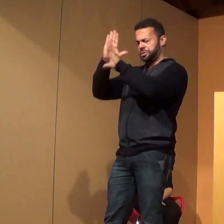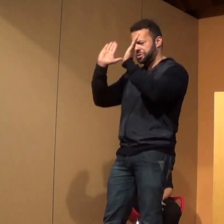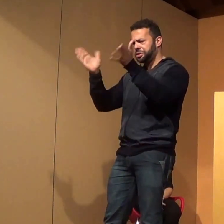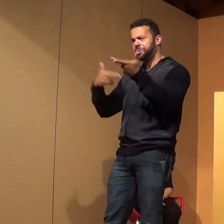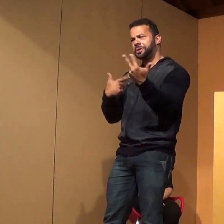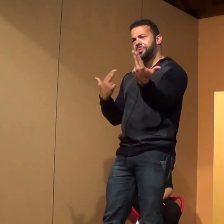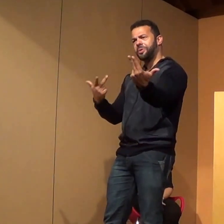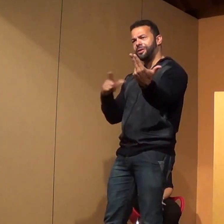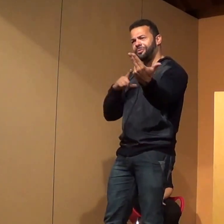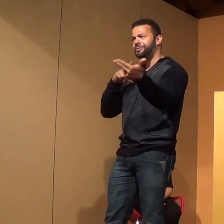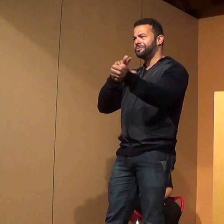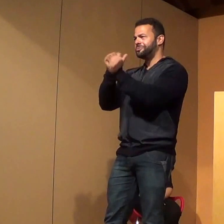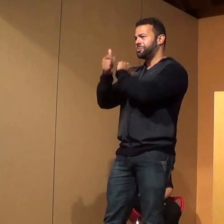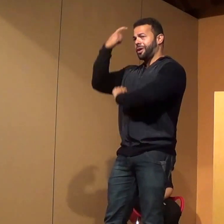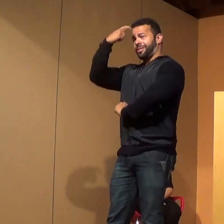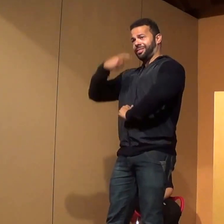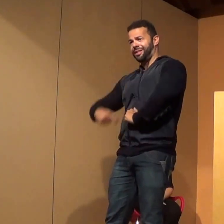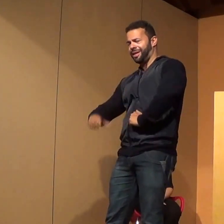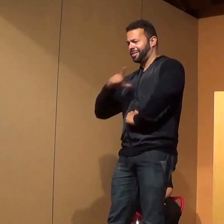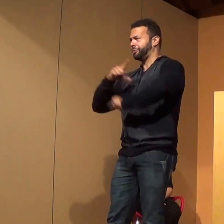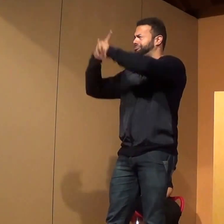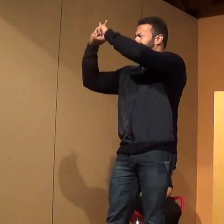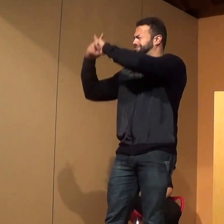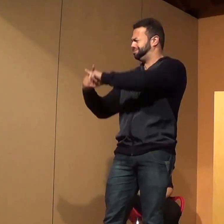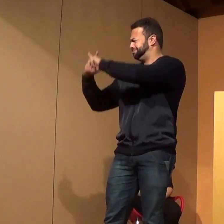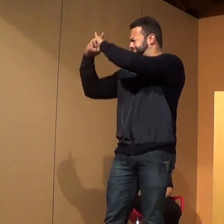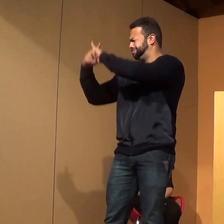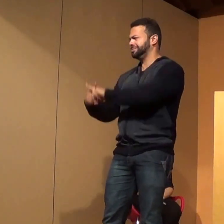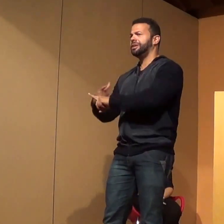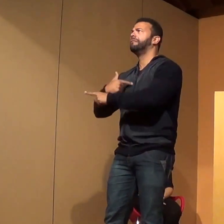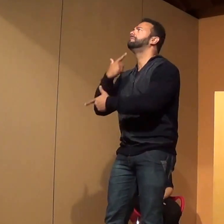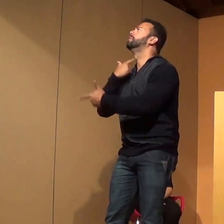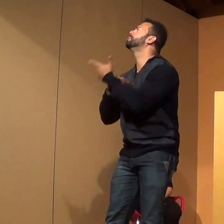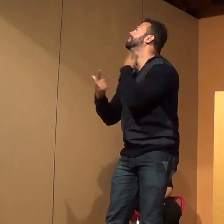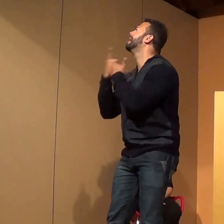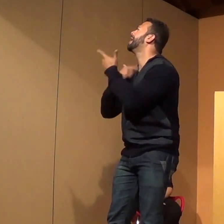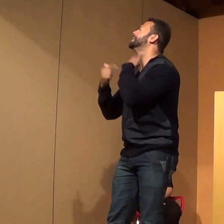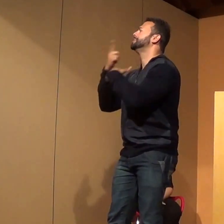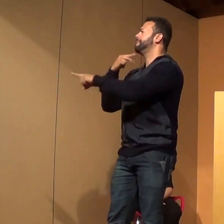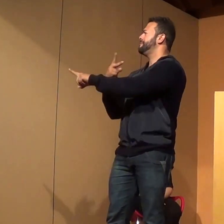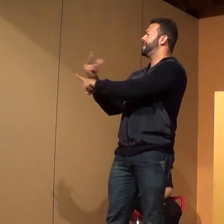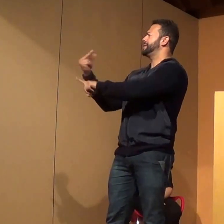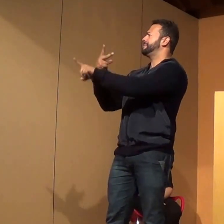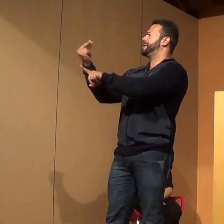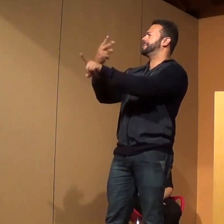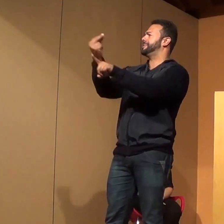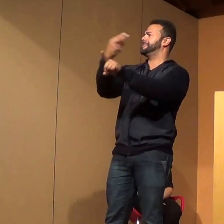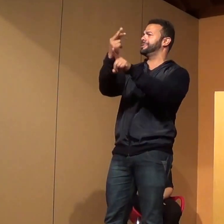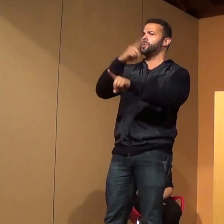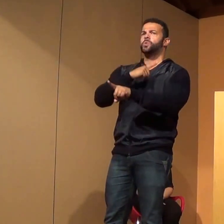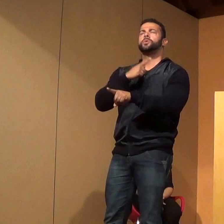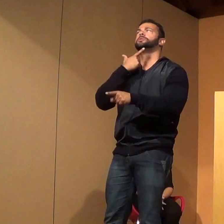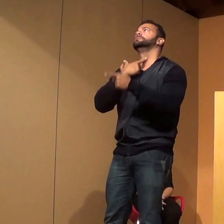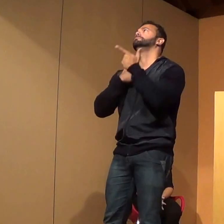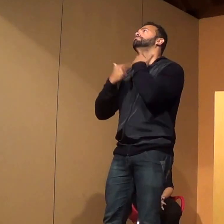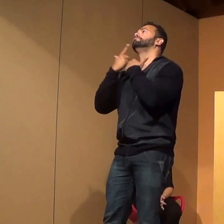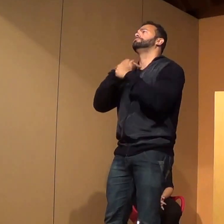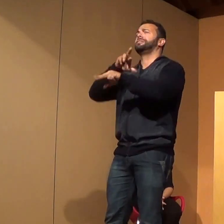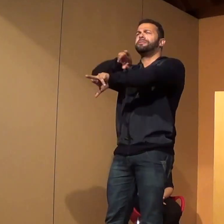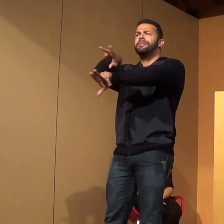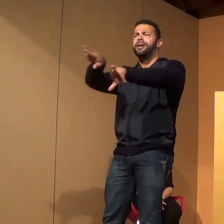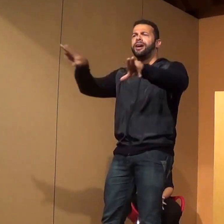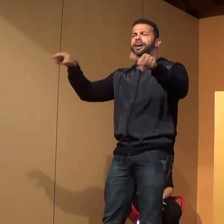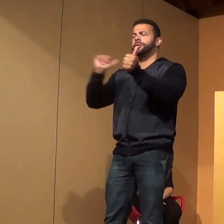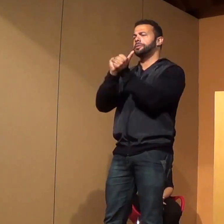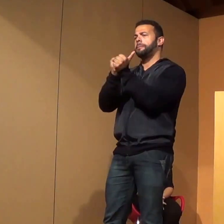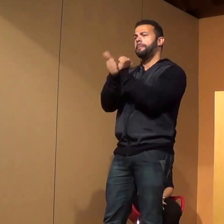e competindo com tanta vontade, com tanta vontade de vencer. Nós temos várias modalidades